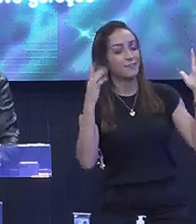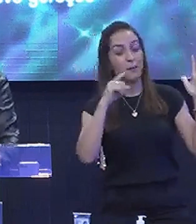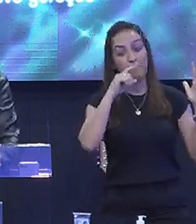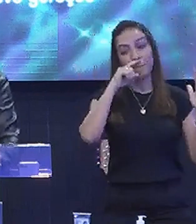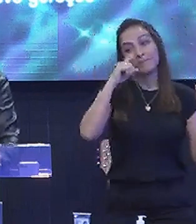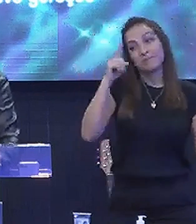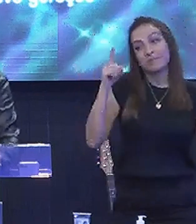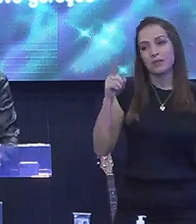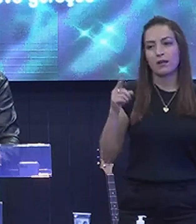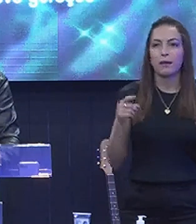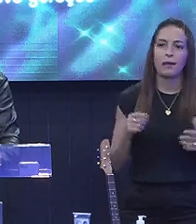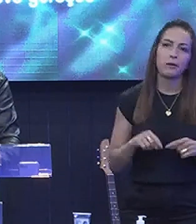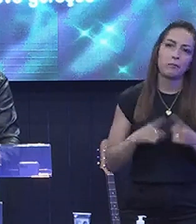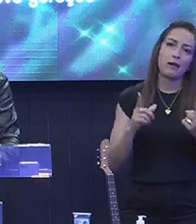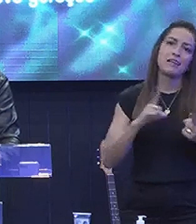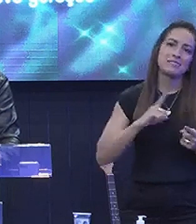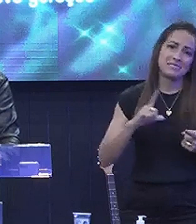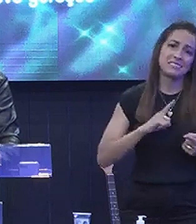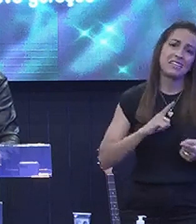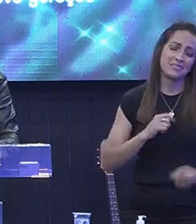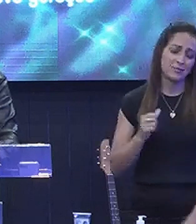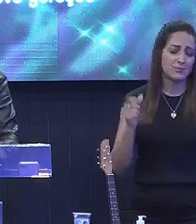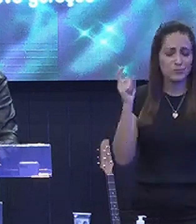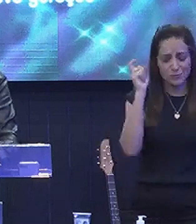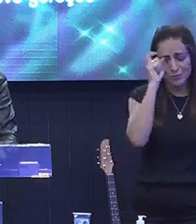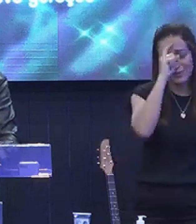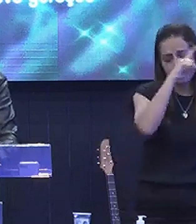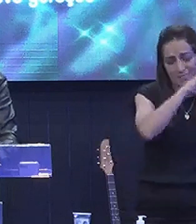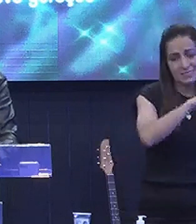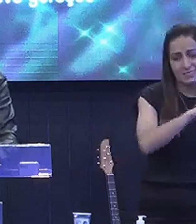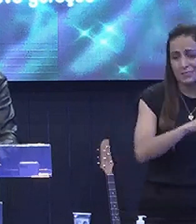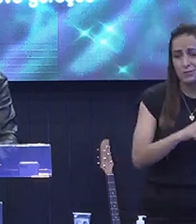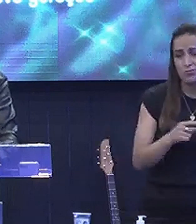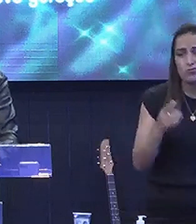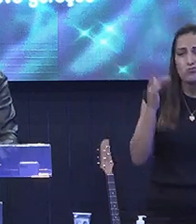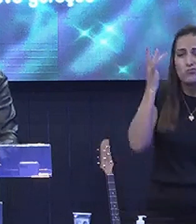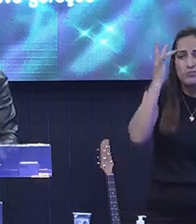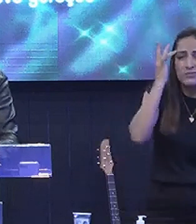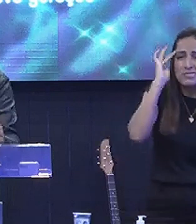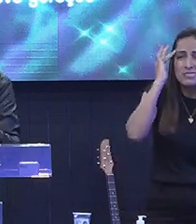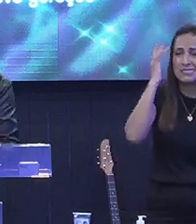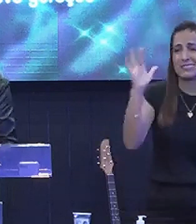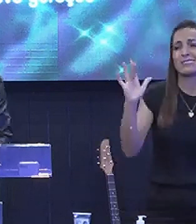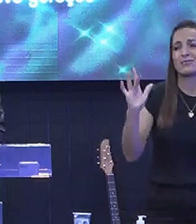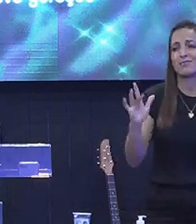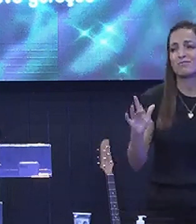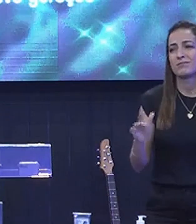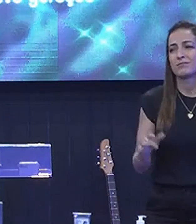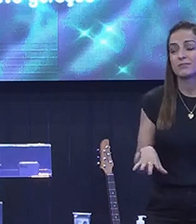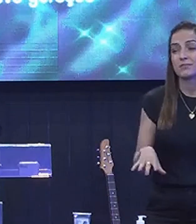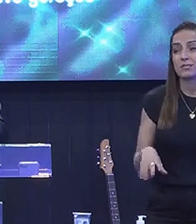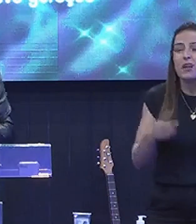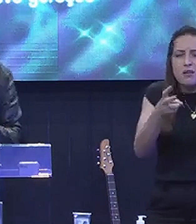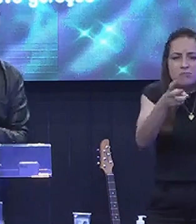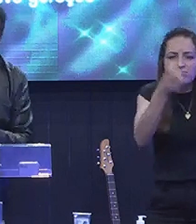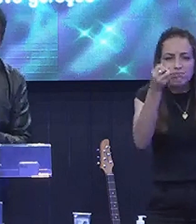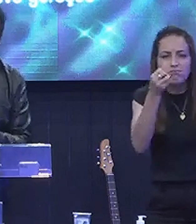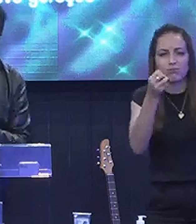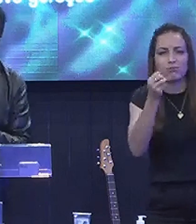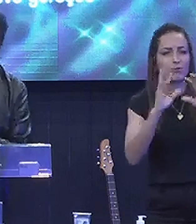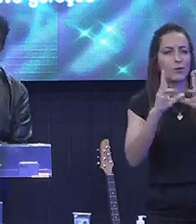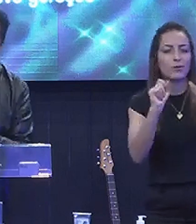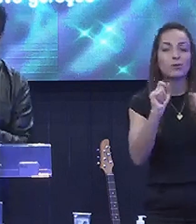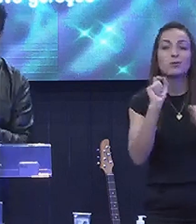levo Eu levo Cada cacetada Tem hora Você não tem noção Escute Não é